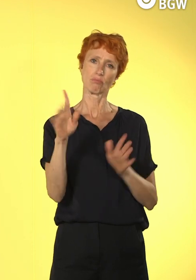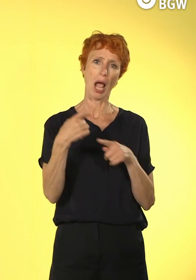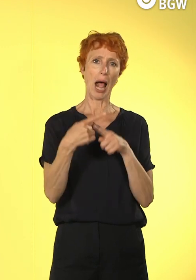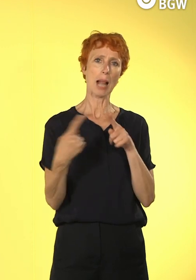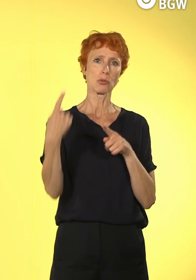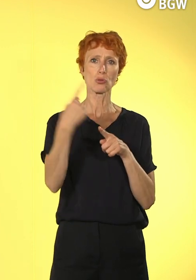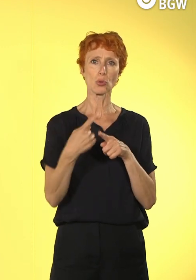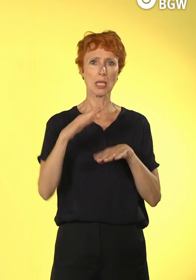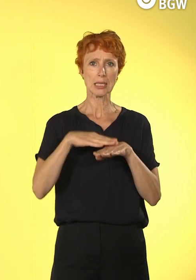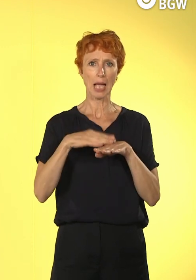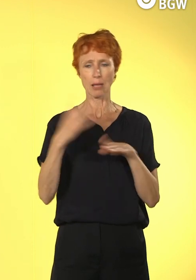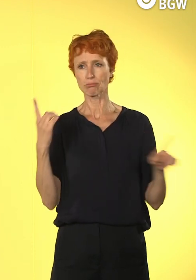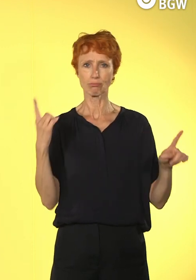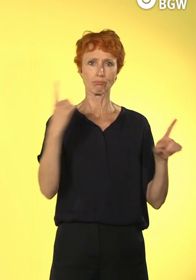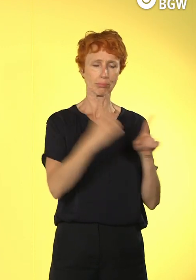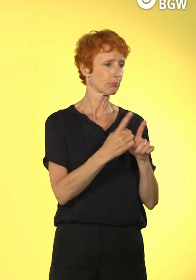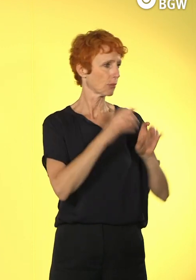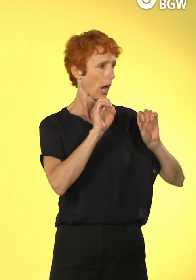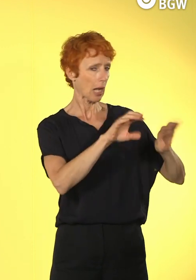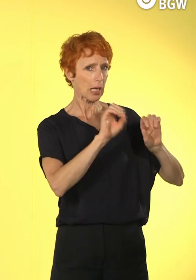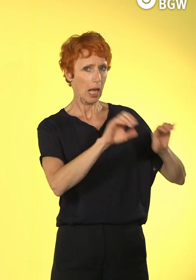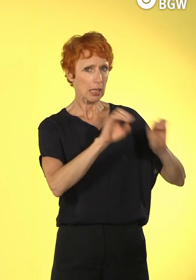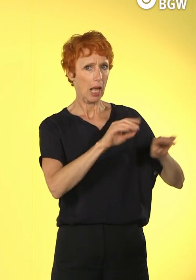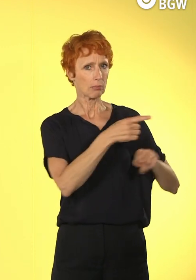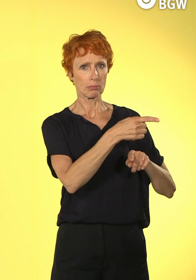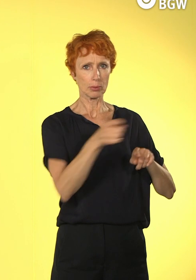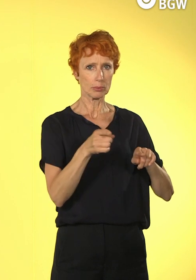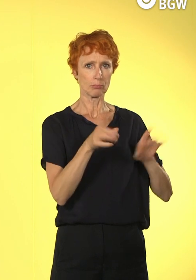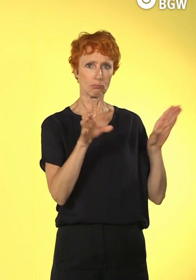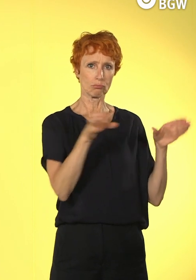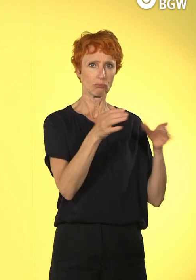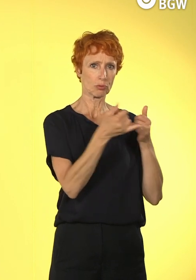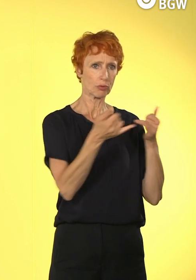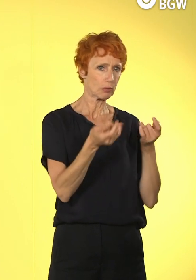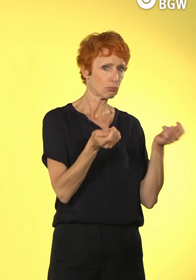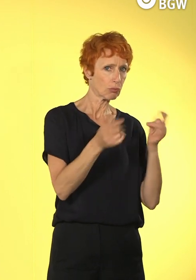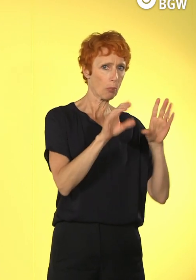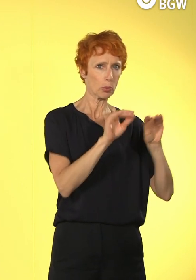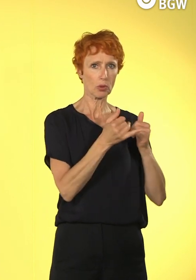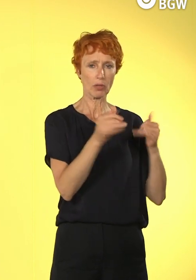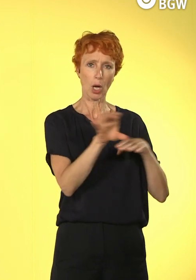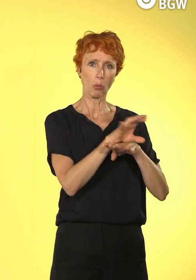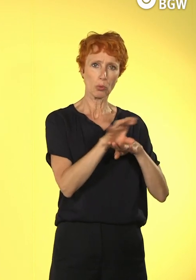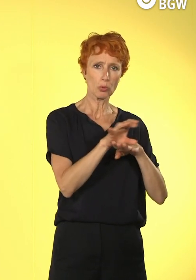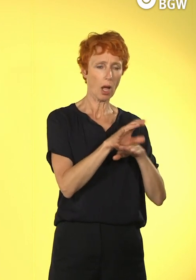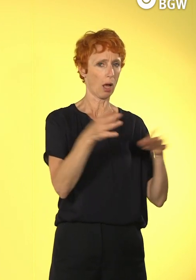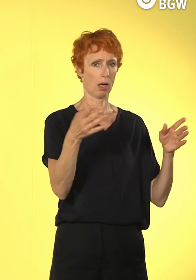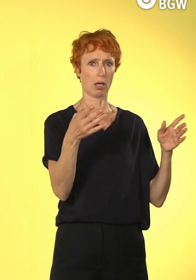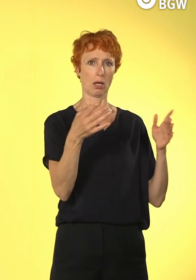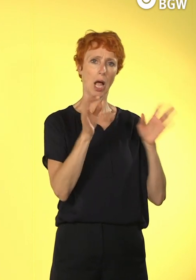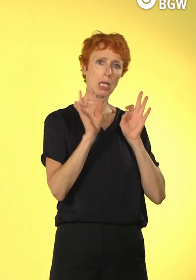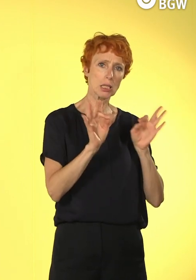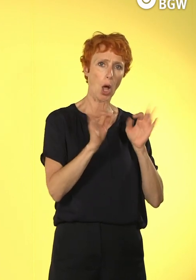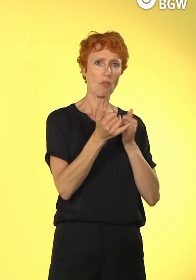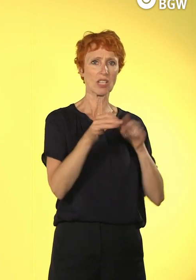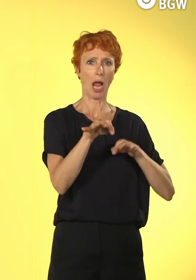um mit den Frauen, es sind vier Frauen, die da tätig sind, mit den Frauen dieses ganz konkret einfach mal